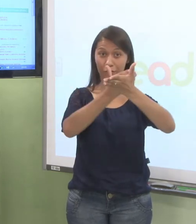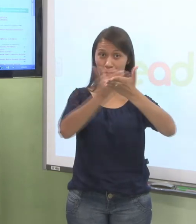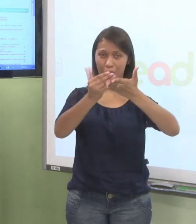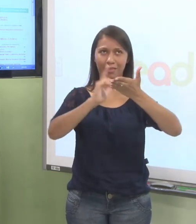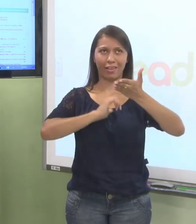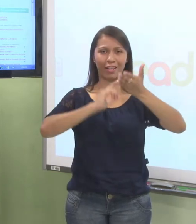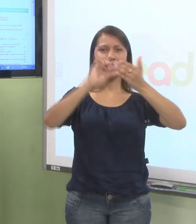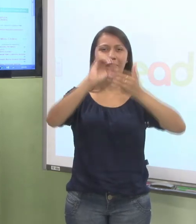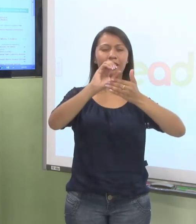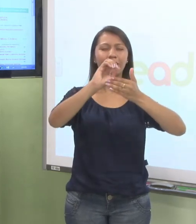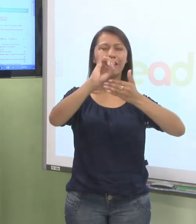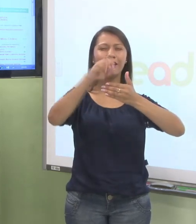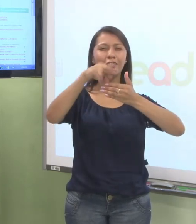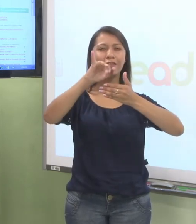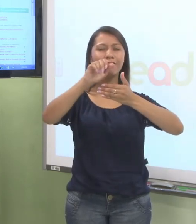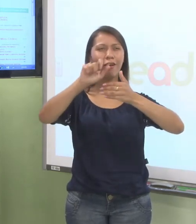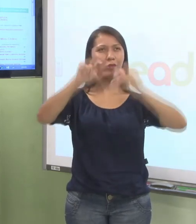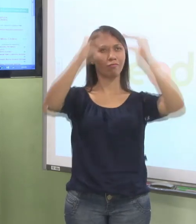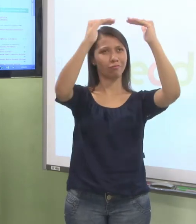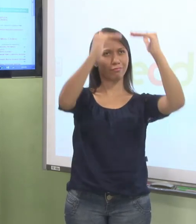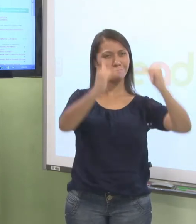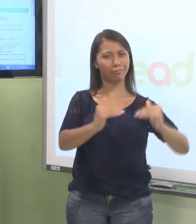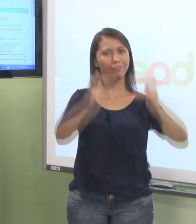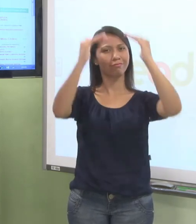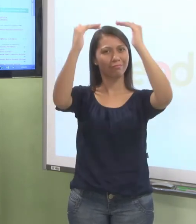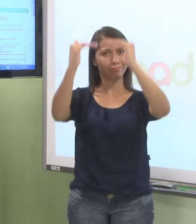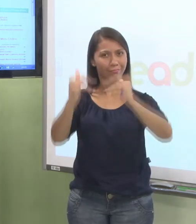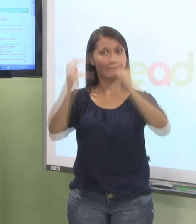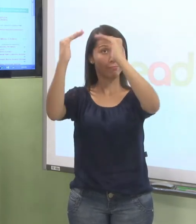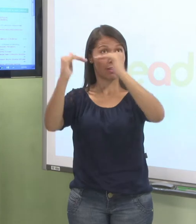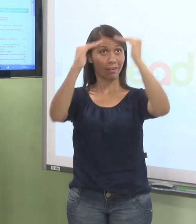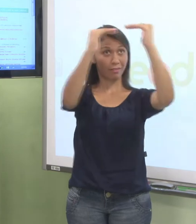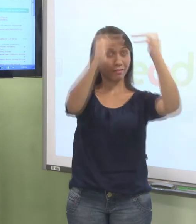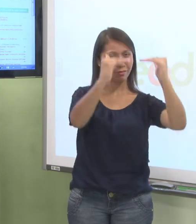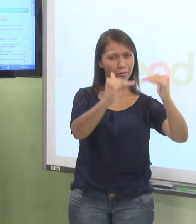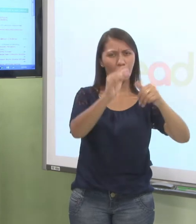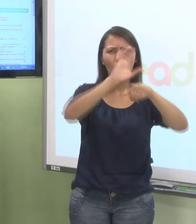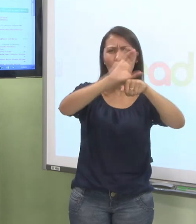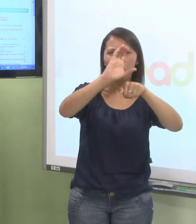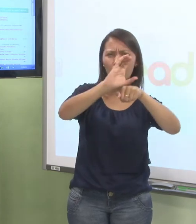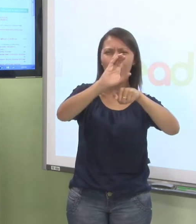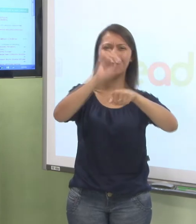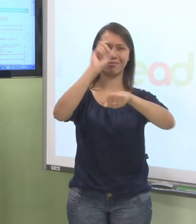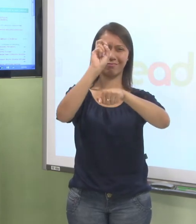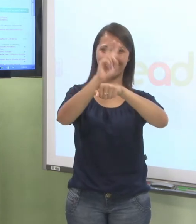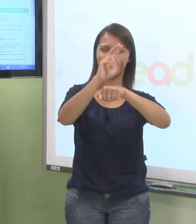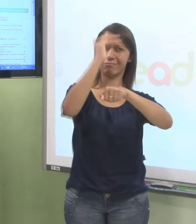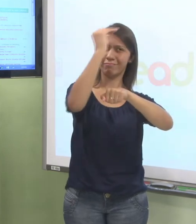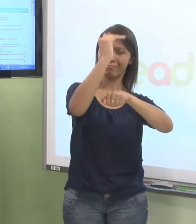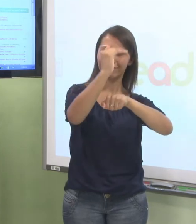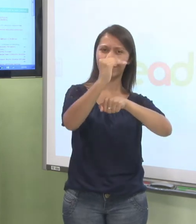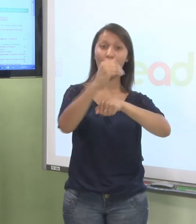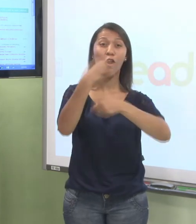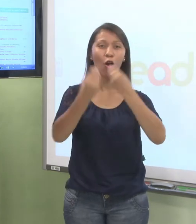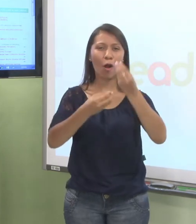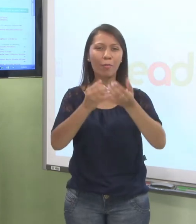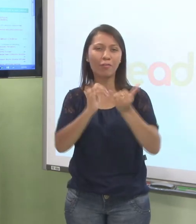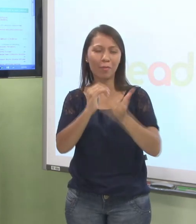Essa é a página que vai poder te levar para os cursos que você está cadastrado, poder olhar o seu perfil. Beleza?